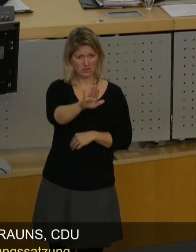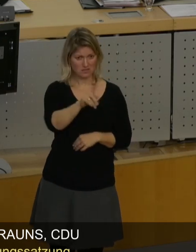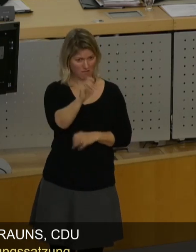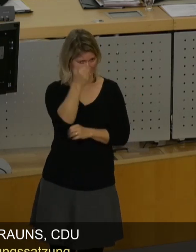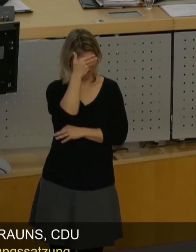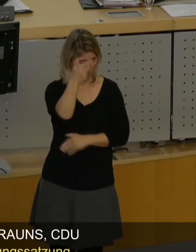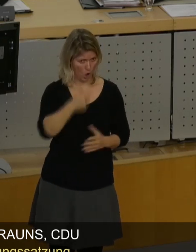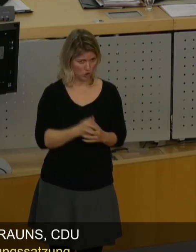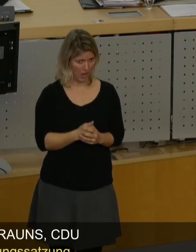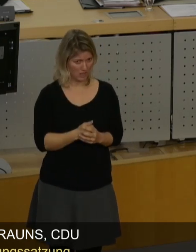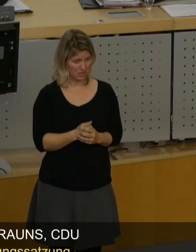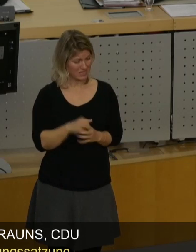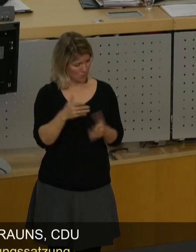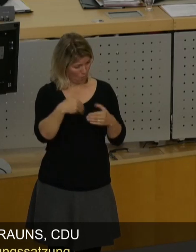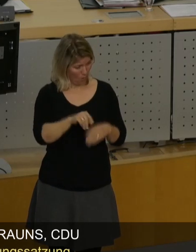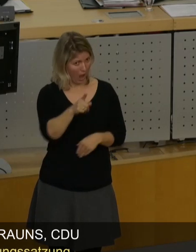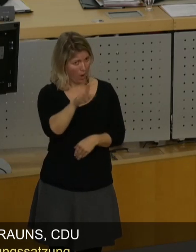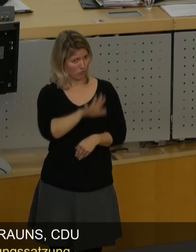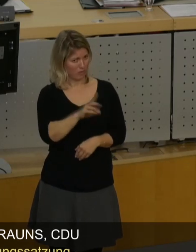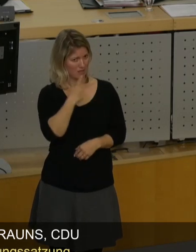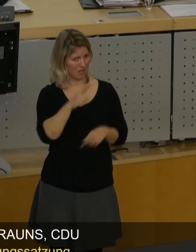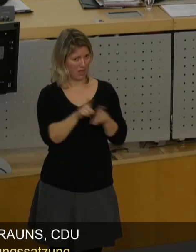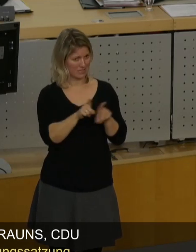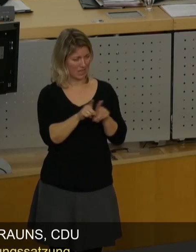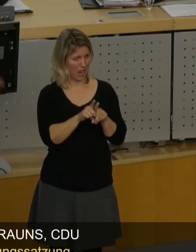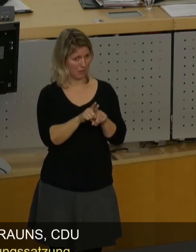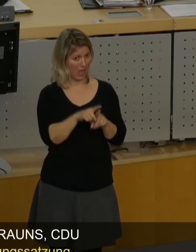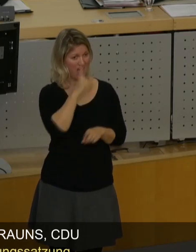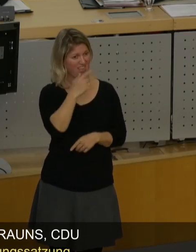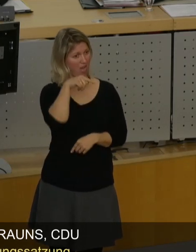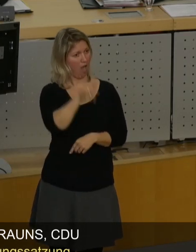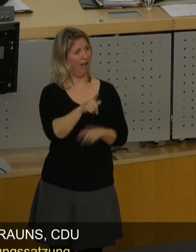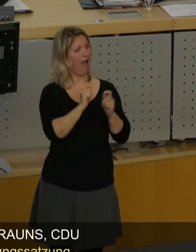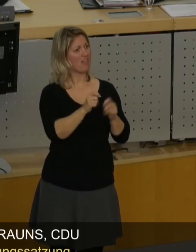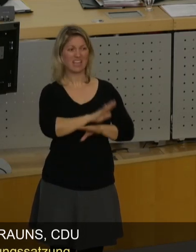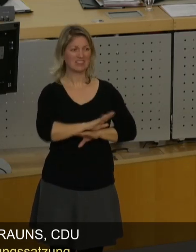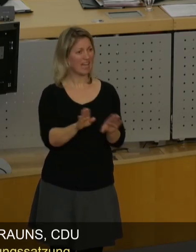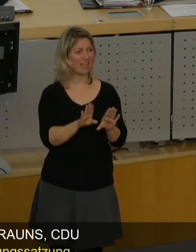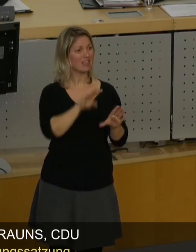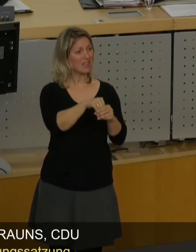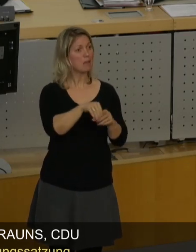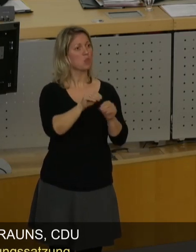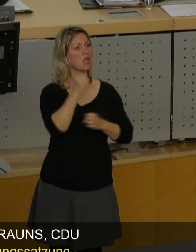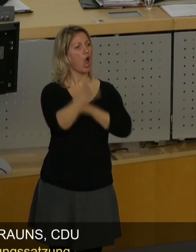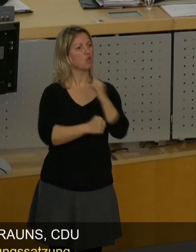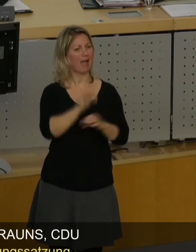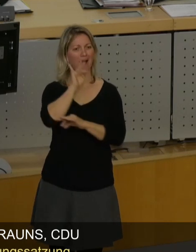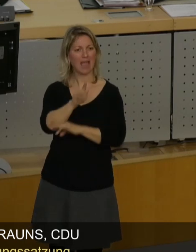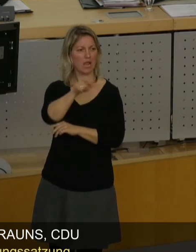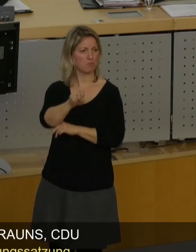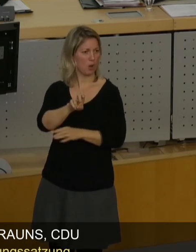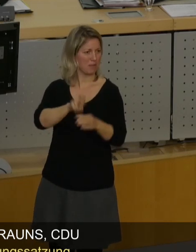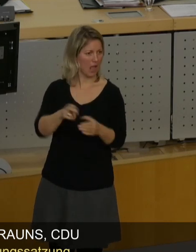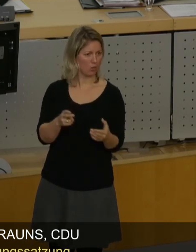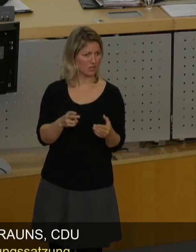Und das ist genau das, was Sie hier sagen, Herr Schmiedig, das ist das. Wer hier für diesen Antrag nicht ist, der ist gegen Bürgerbeteiligung. Das ist der Punkt. Und